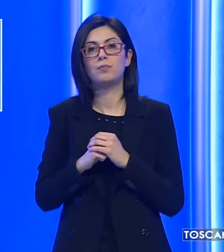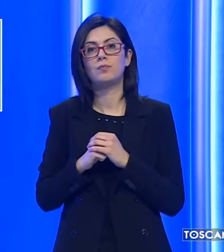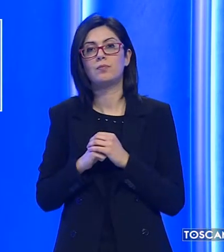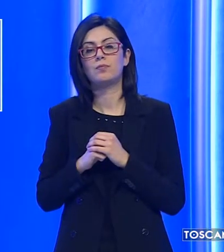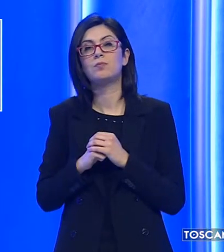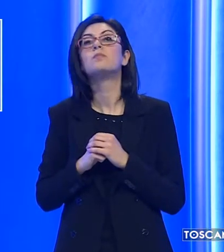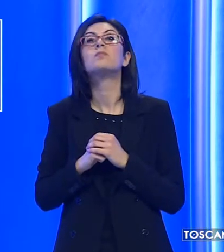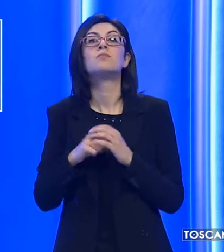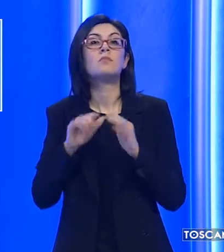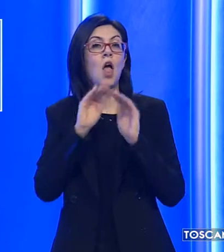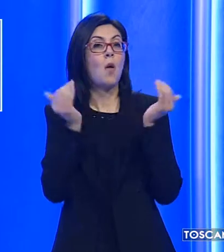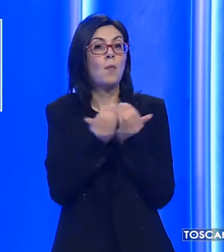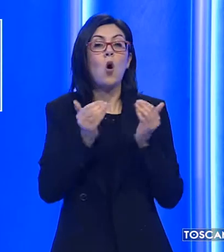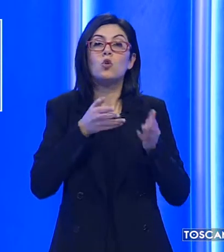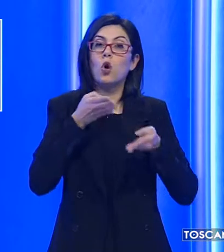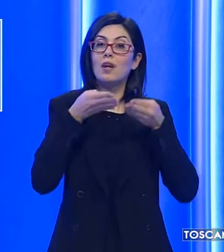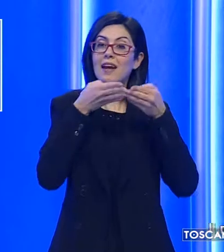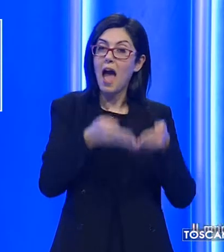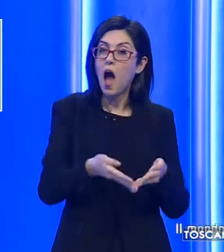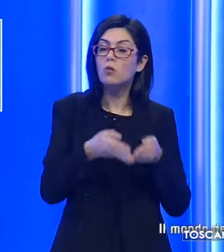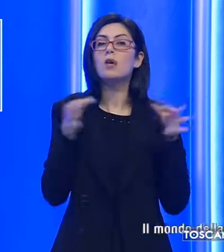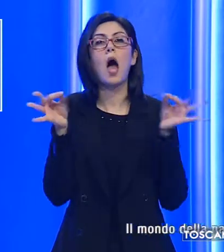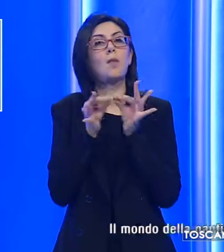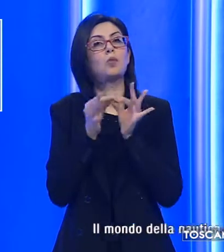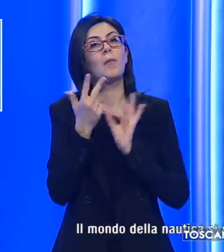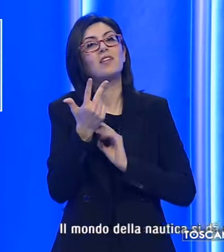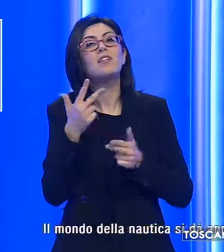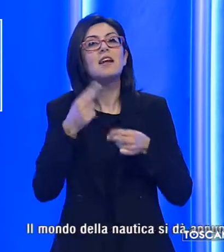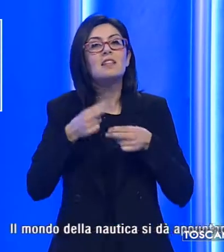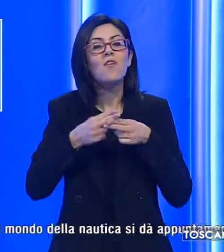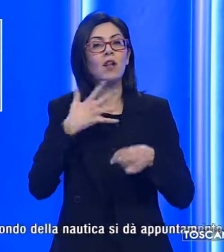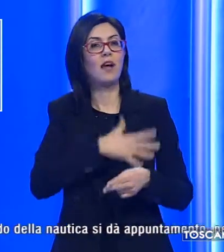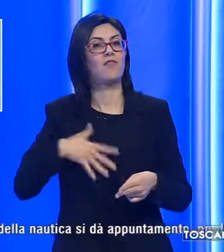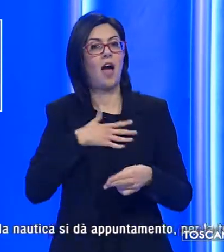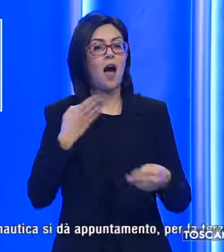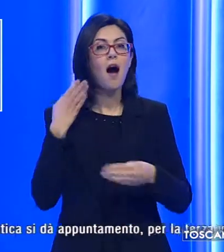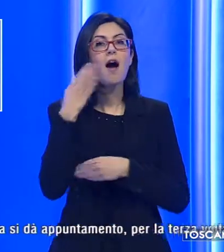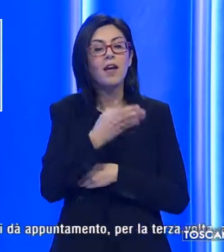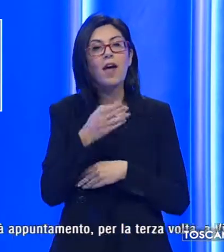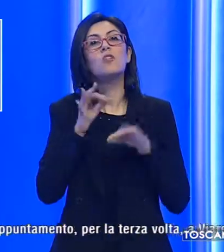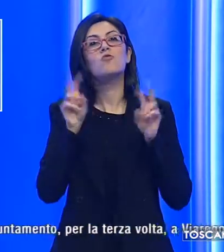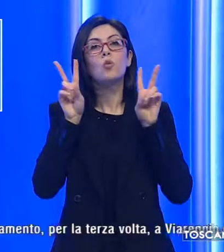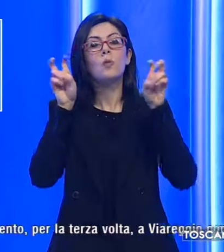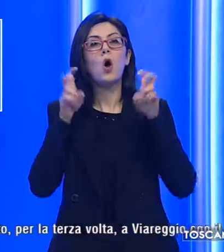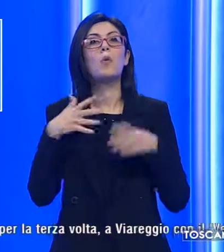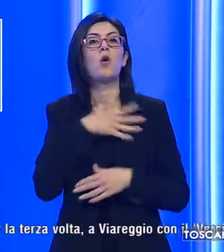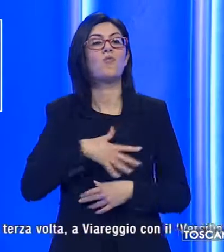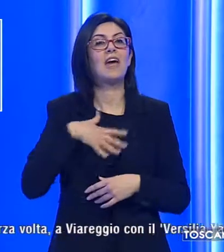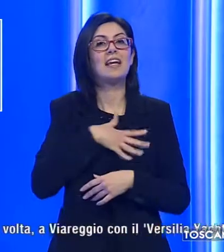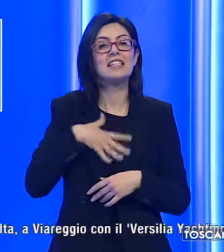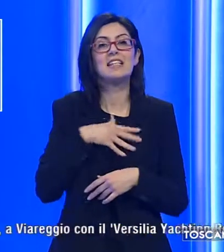E il mondo della nautica si dà appuntamento per la terza volta a Viareggio con il Versilia Yachting